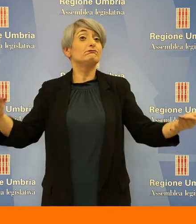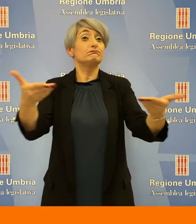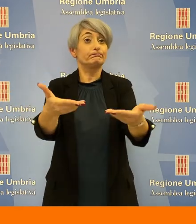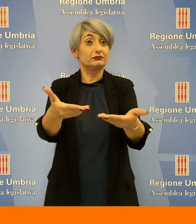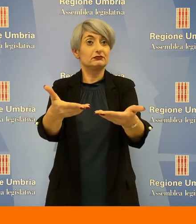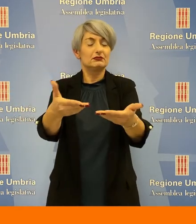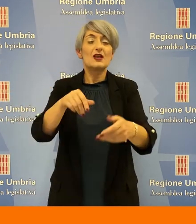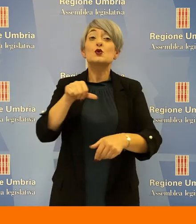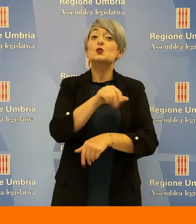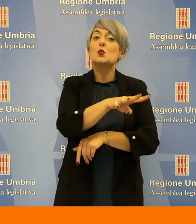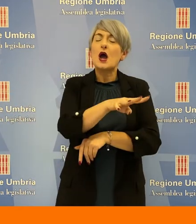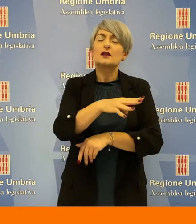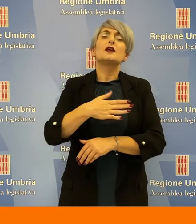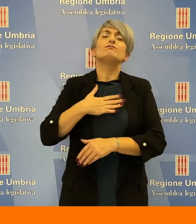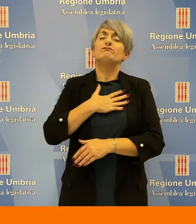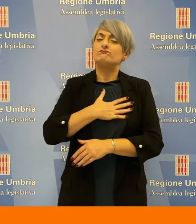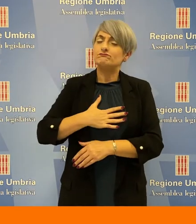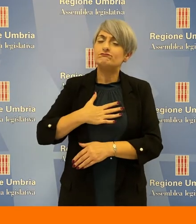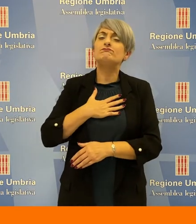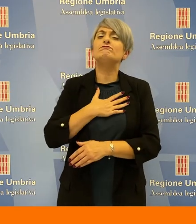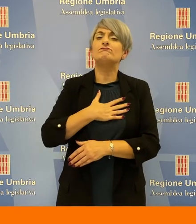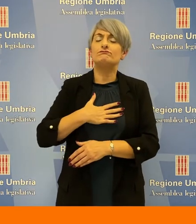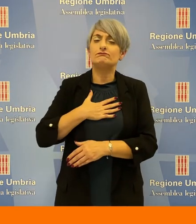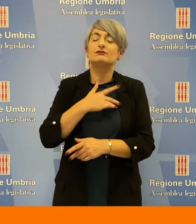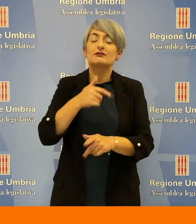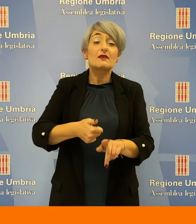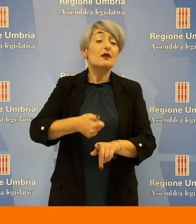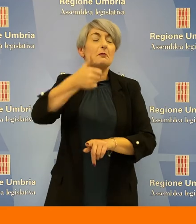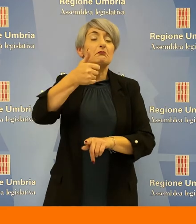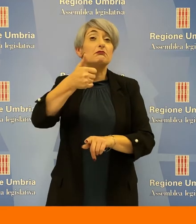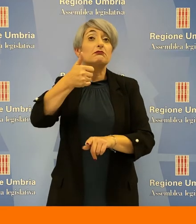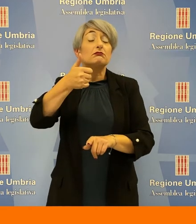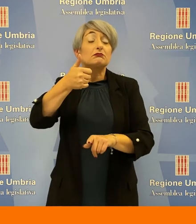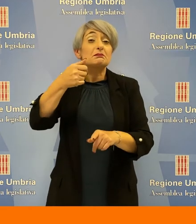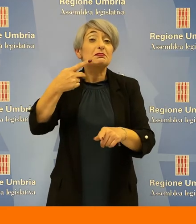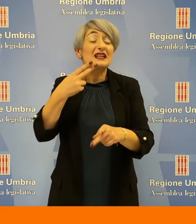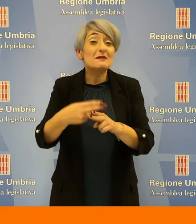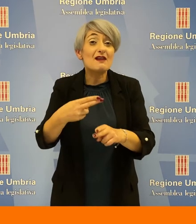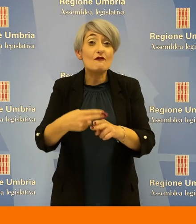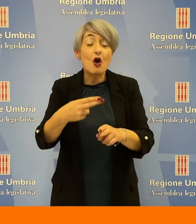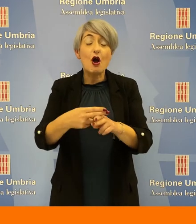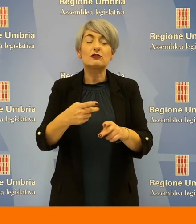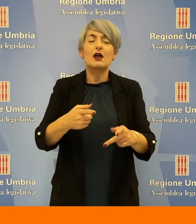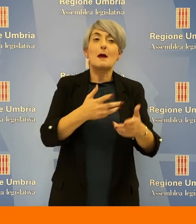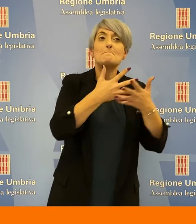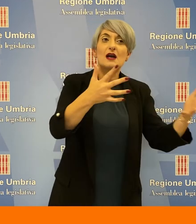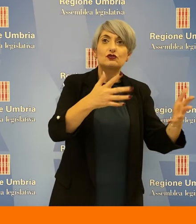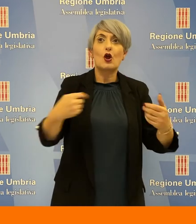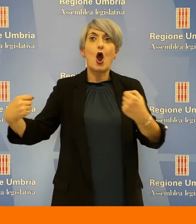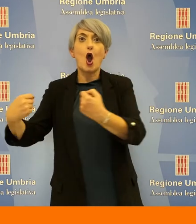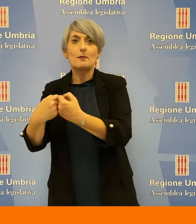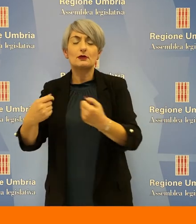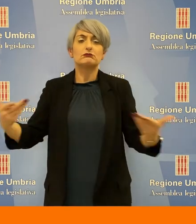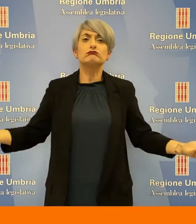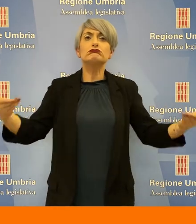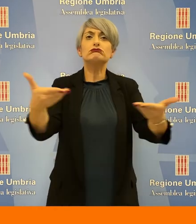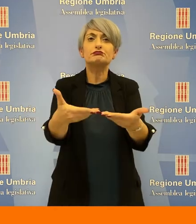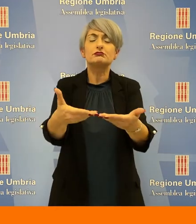è la prima volta che maggioranza e opposizione presentano atti bipartisan per risolvere i problemi del lago. Thomas De